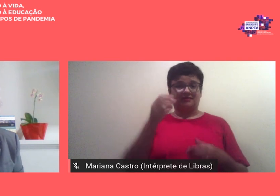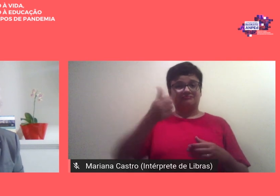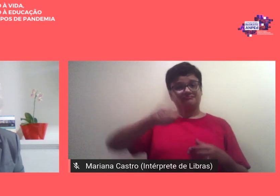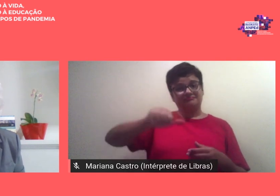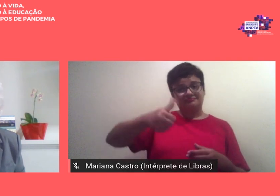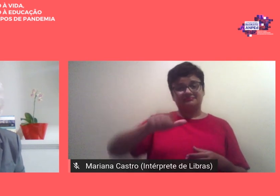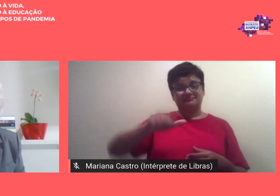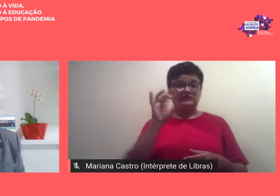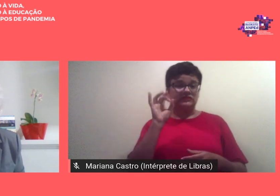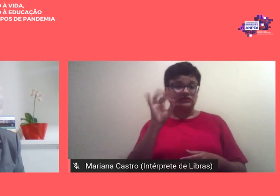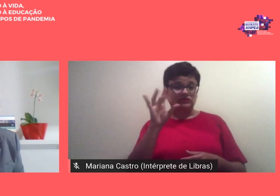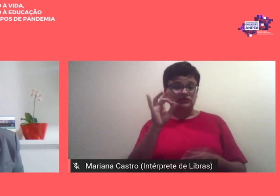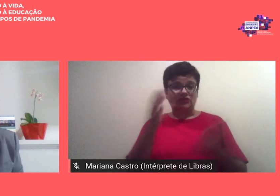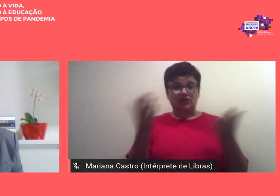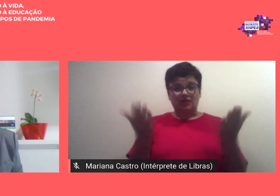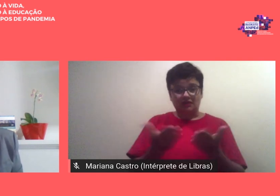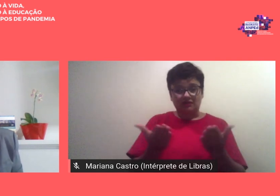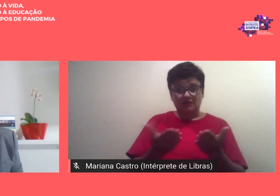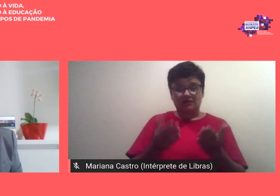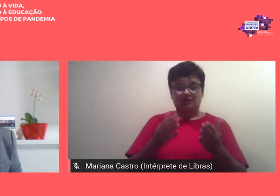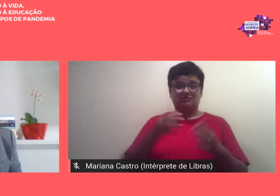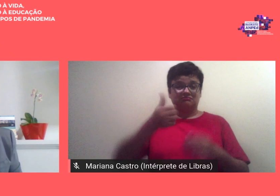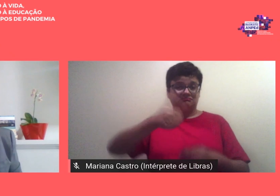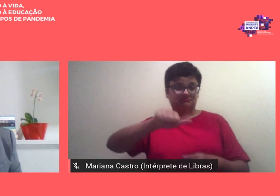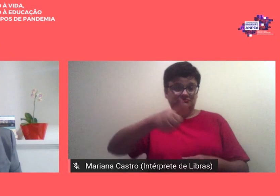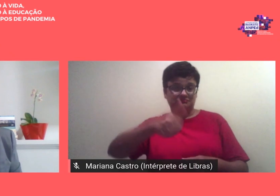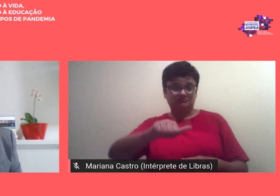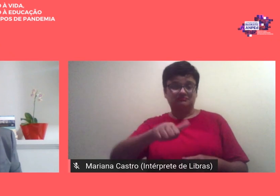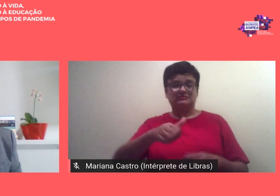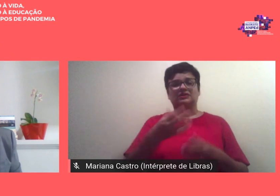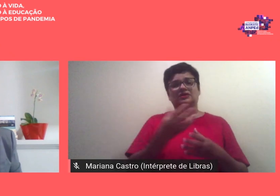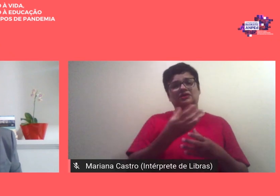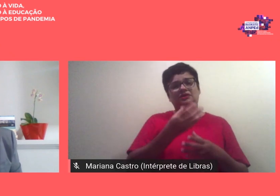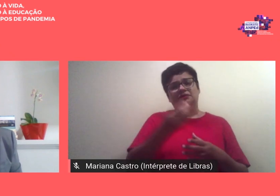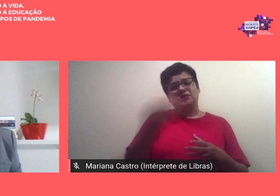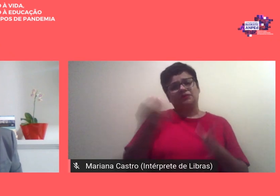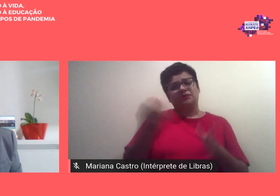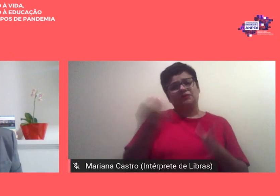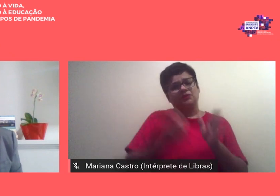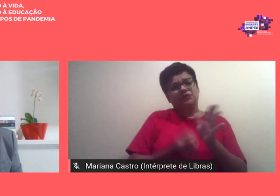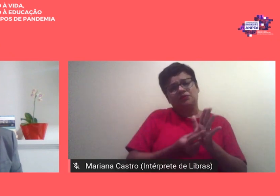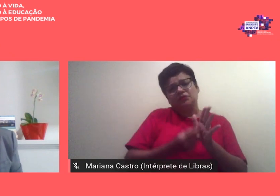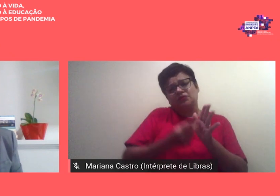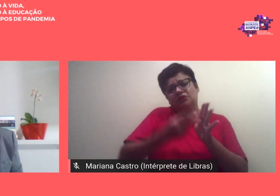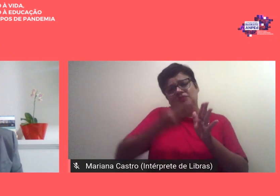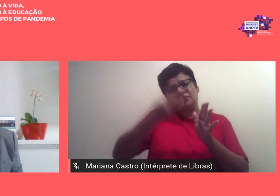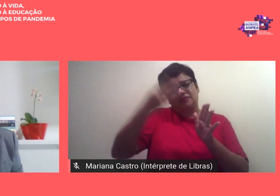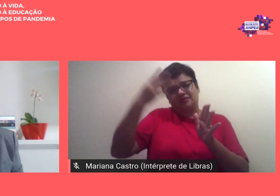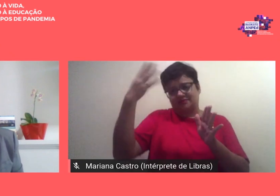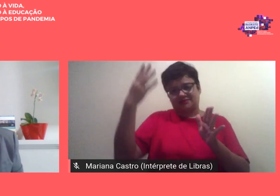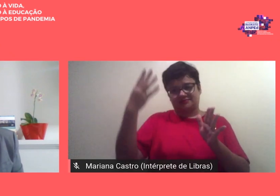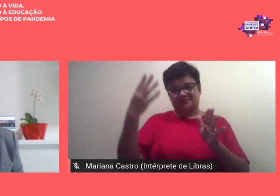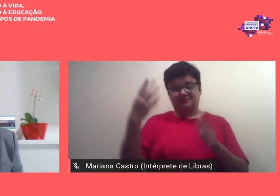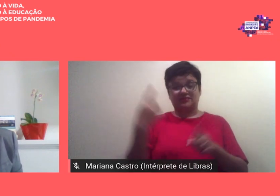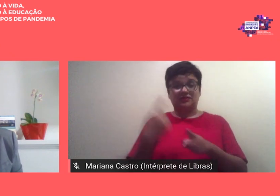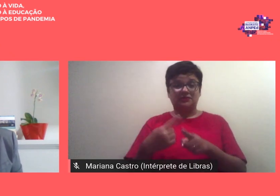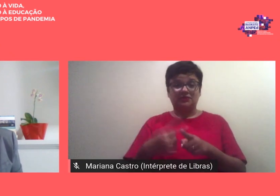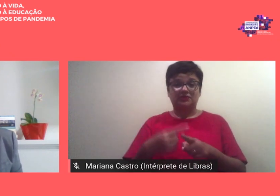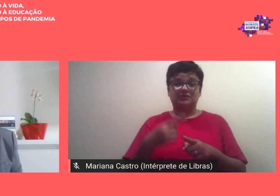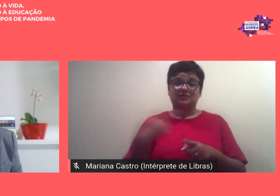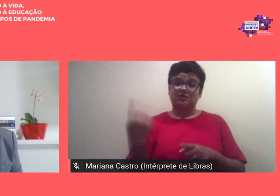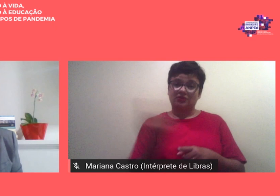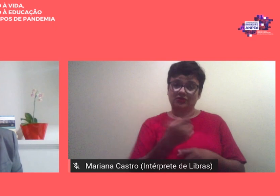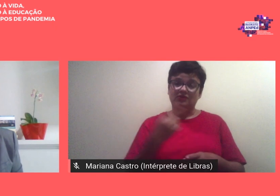só nessa sessão agora neste momento mas muitas vezes porque nós temos um acervo